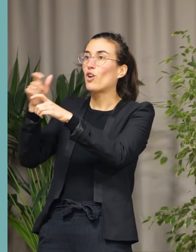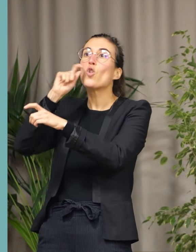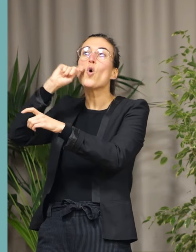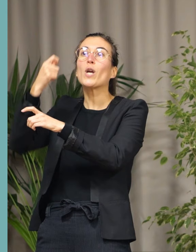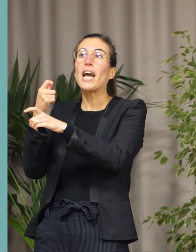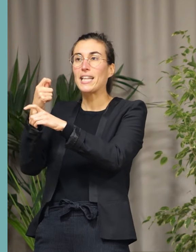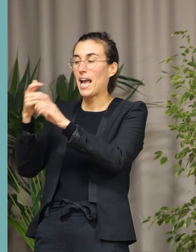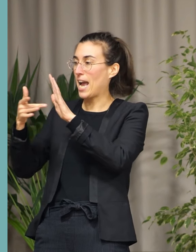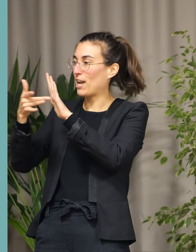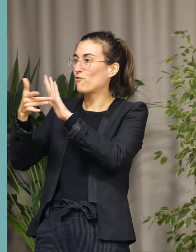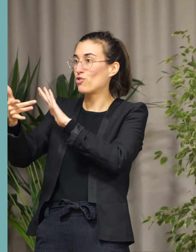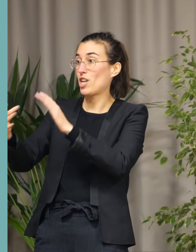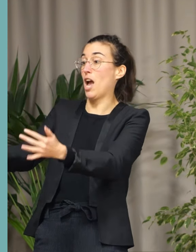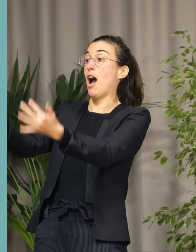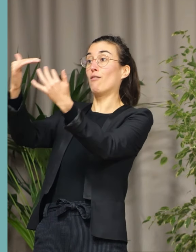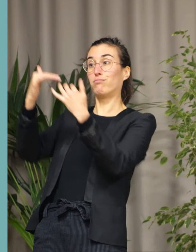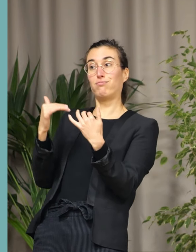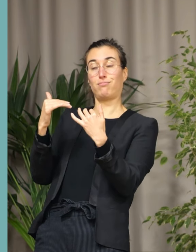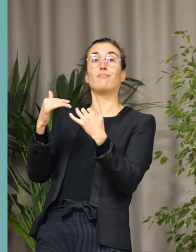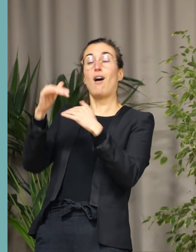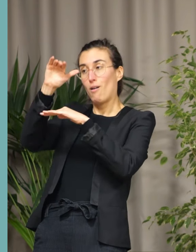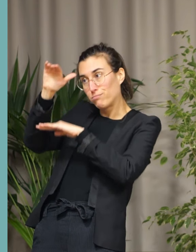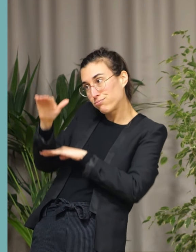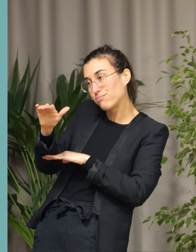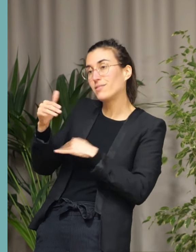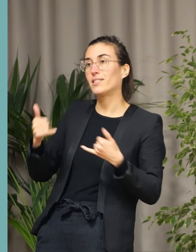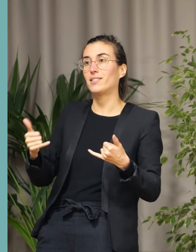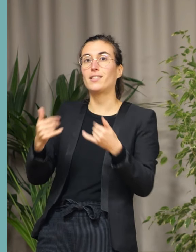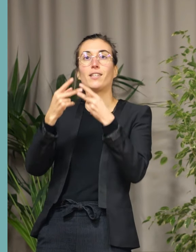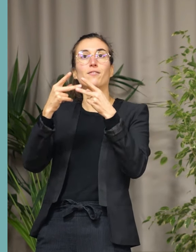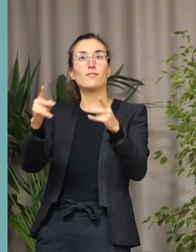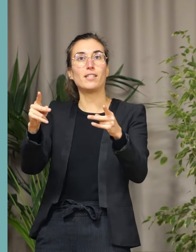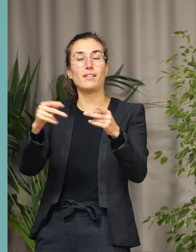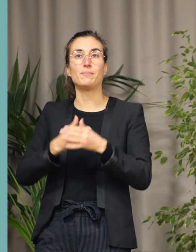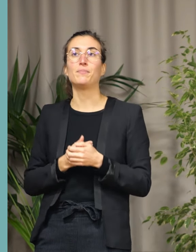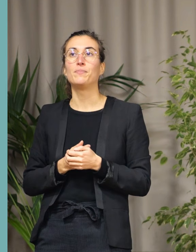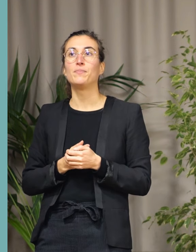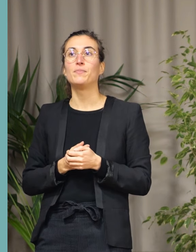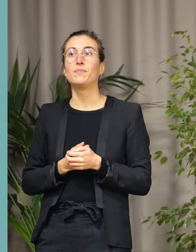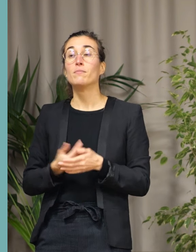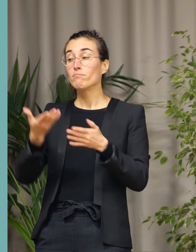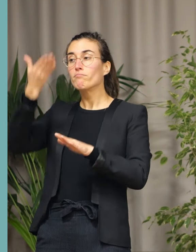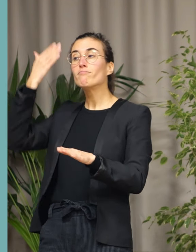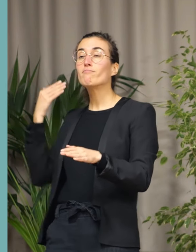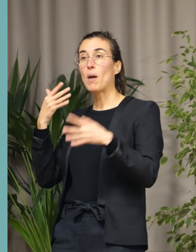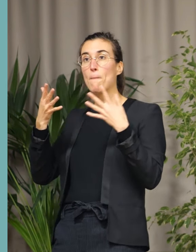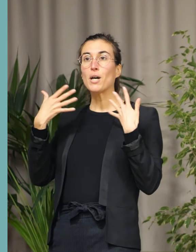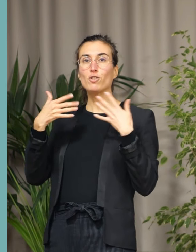asile sur notre commune. Souvenons-nous des moments de générosité au printemps 2022.